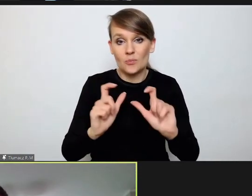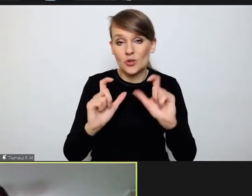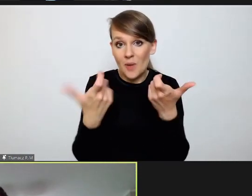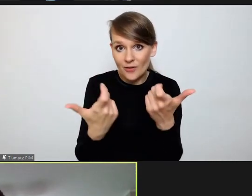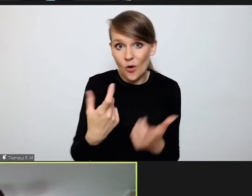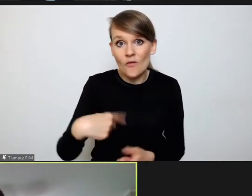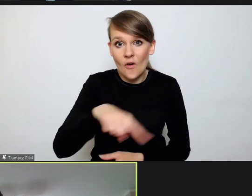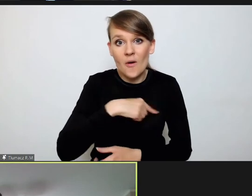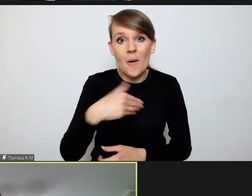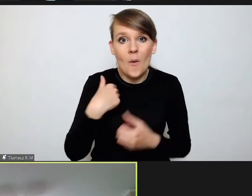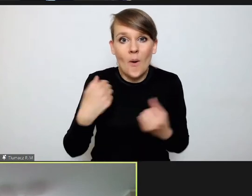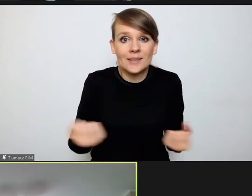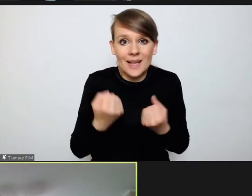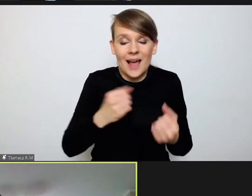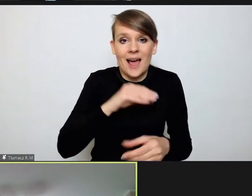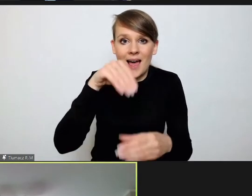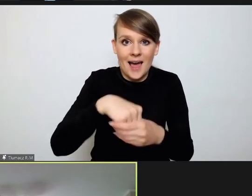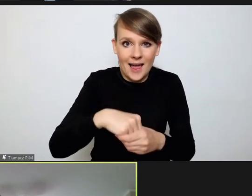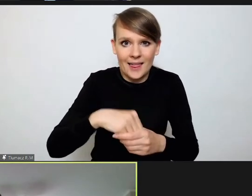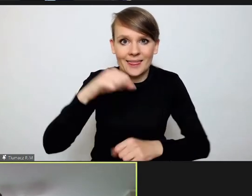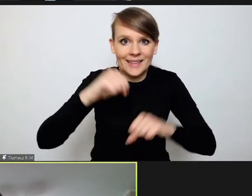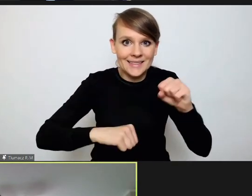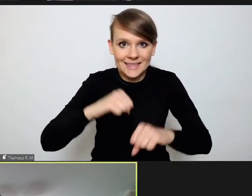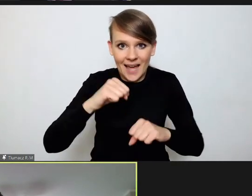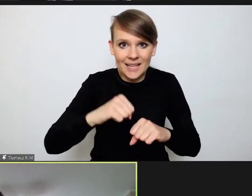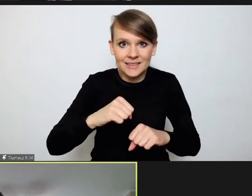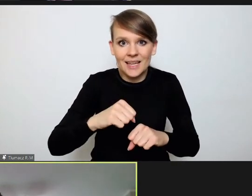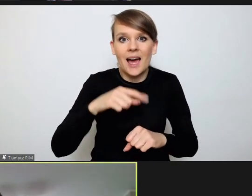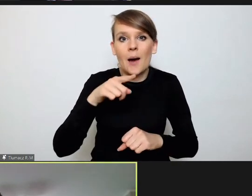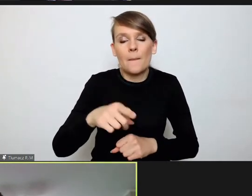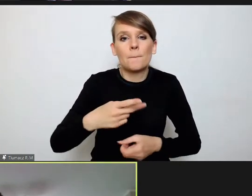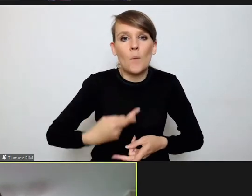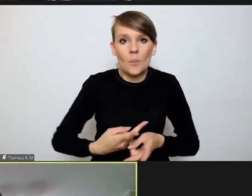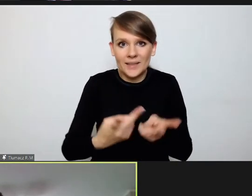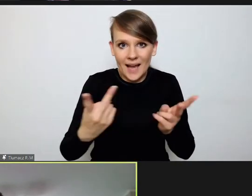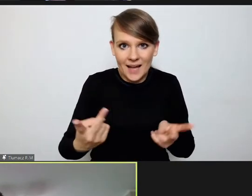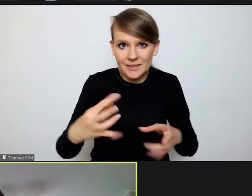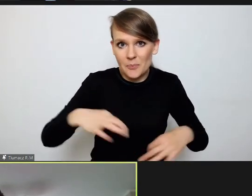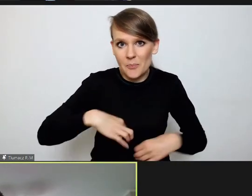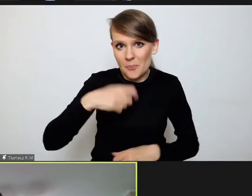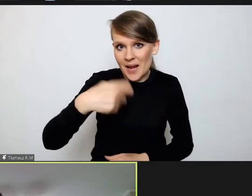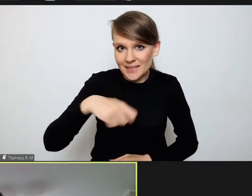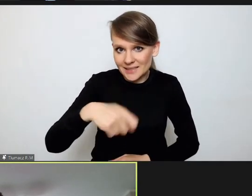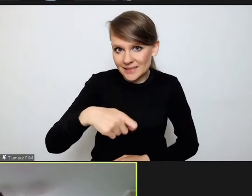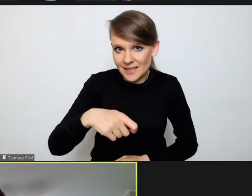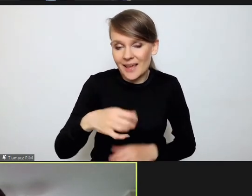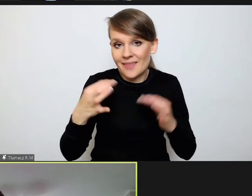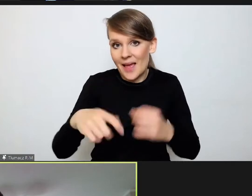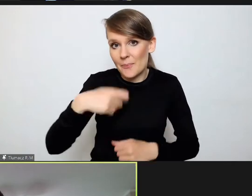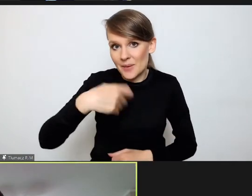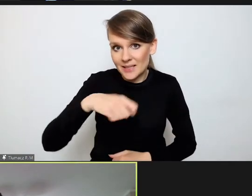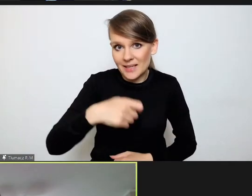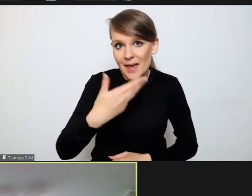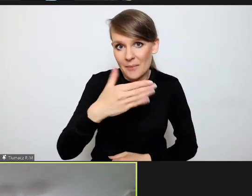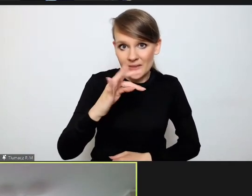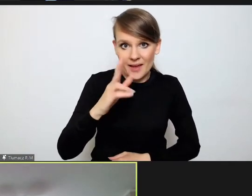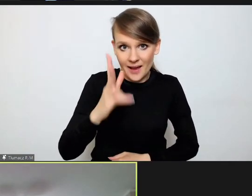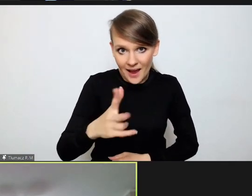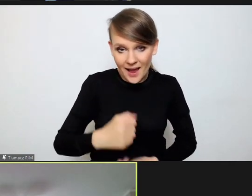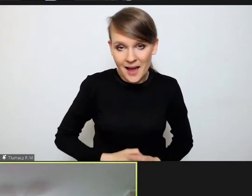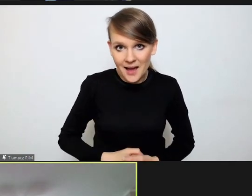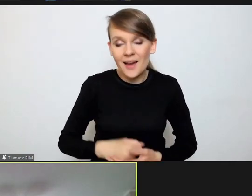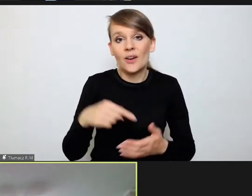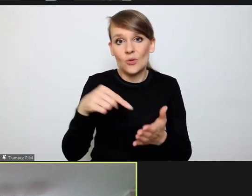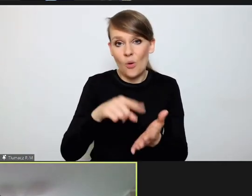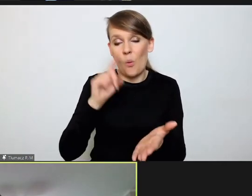Zaangażowaliśmy się w licytację publikacji Pana Prezydenta, obecnego Prezydenta MTK. No i udało